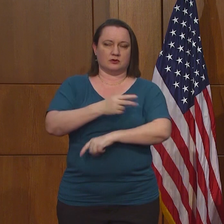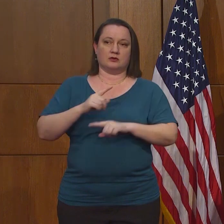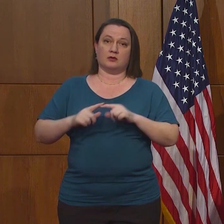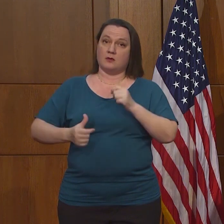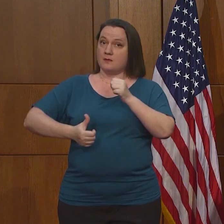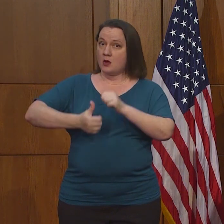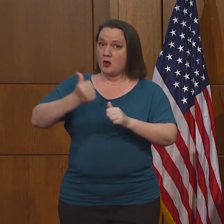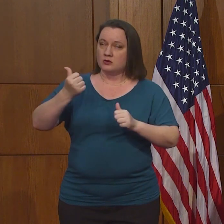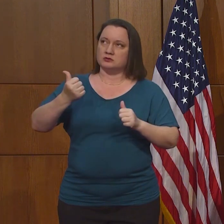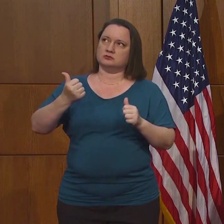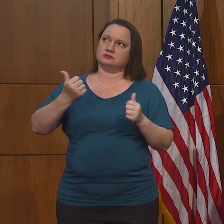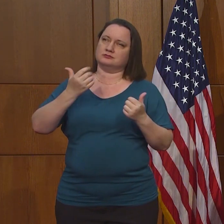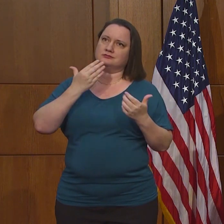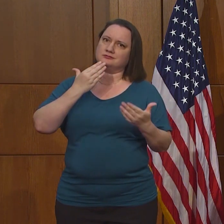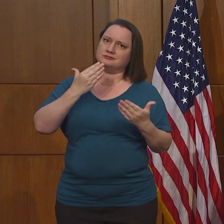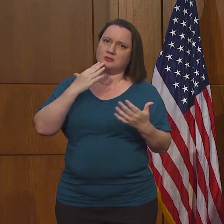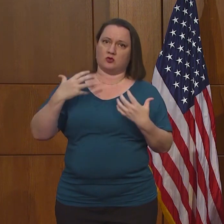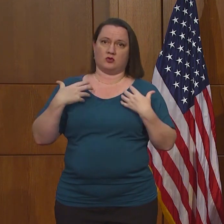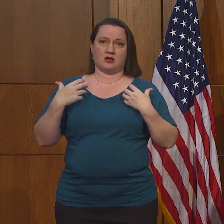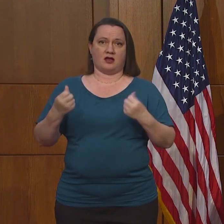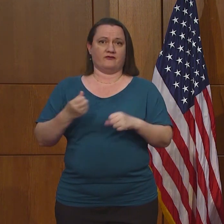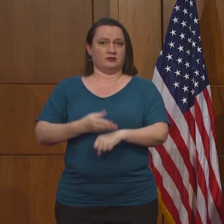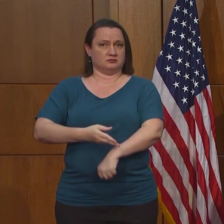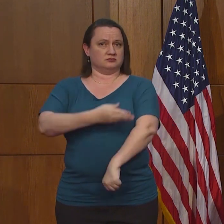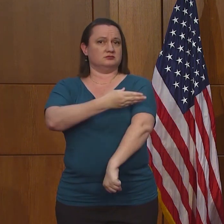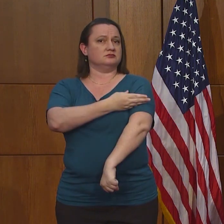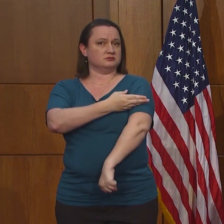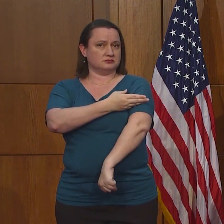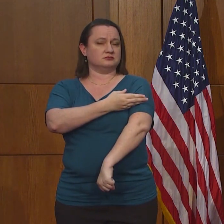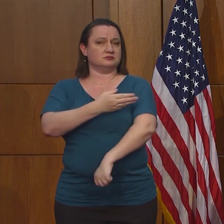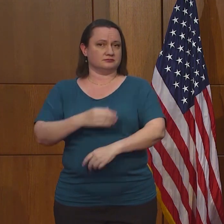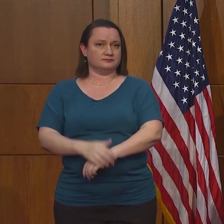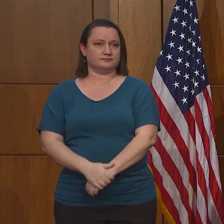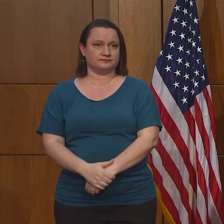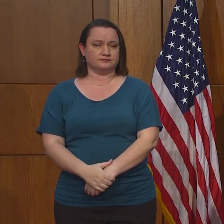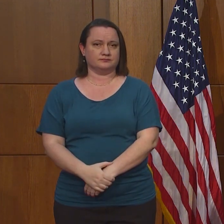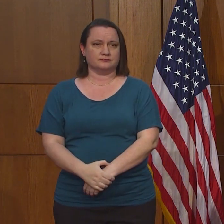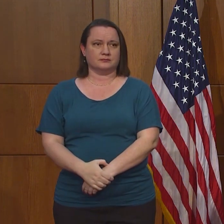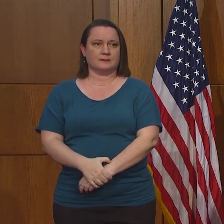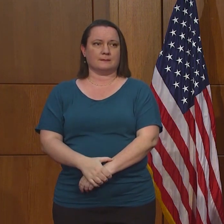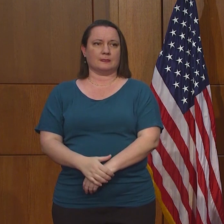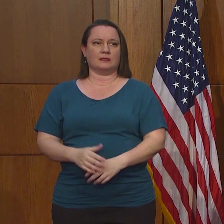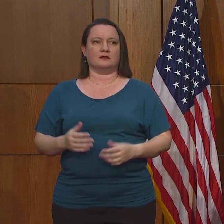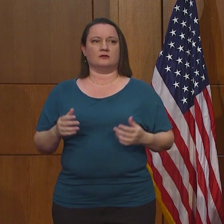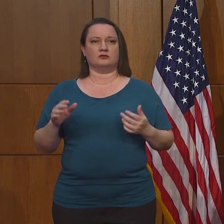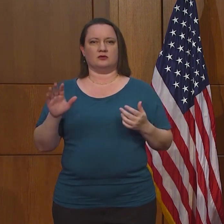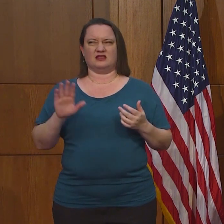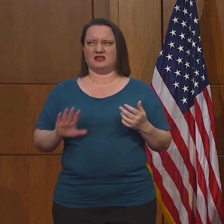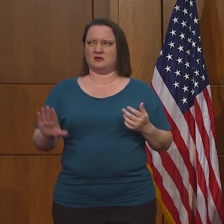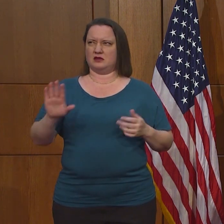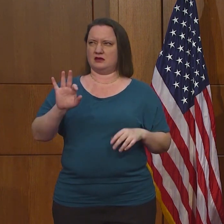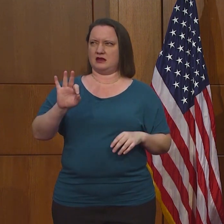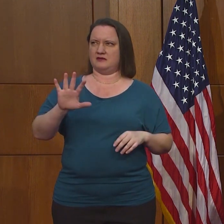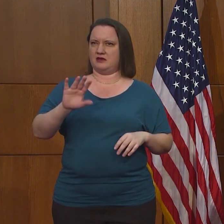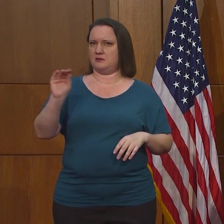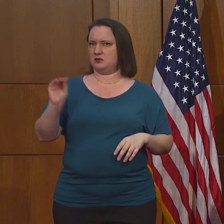del COVID-19. La mayoría de la gente, gracias a Dios, se ha recuperado de este virus.